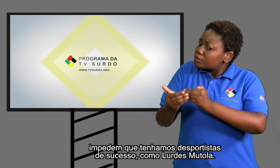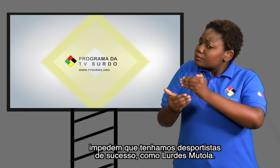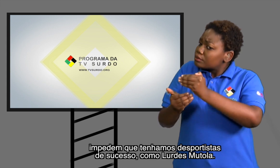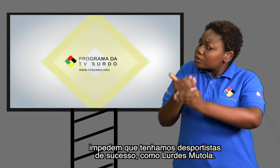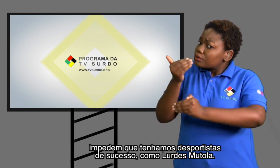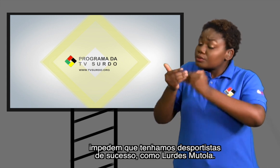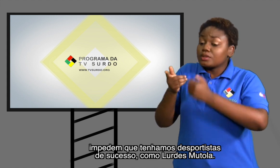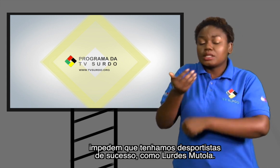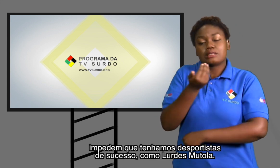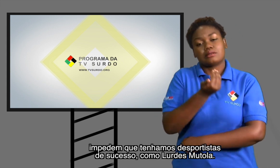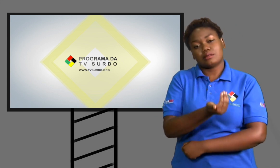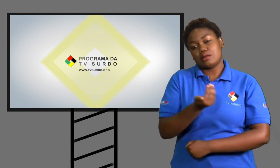como Lourdes Mutola.